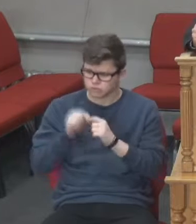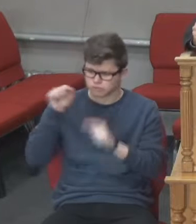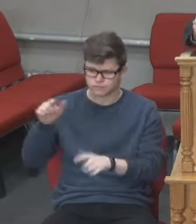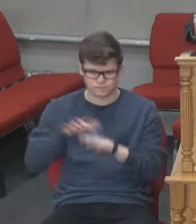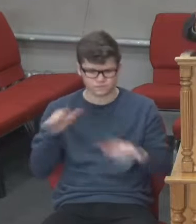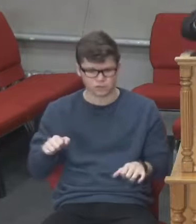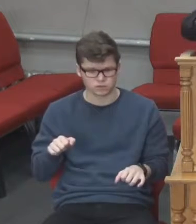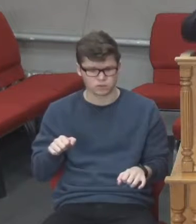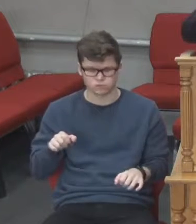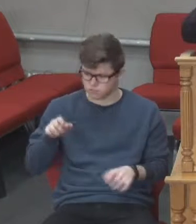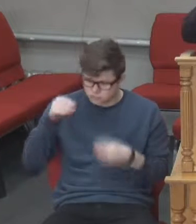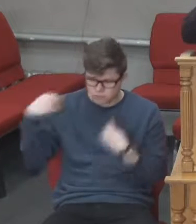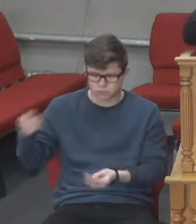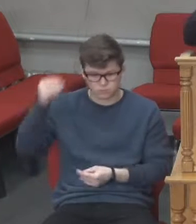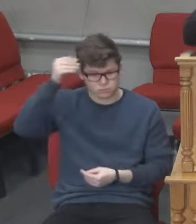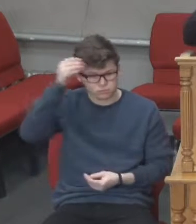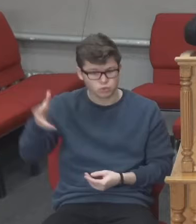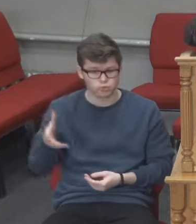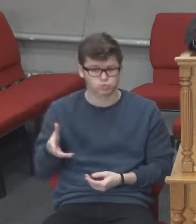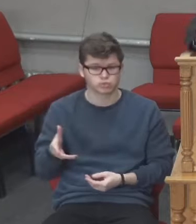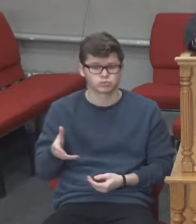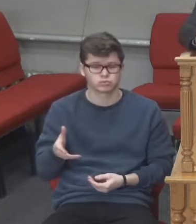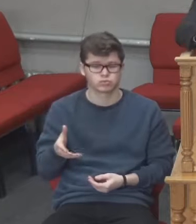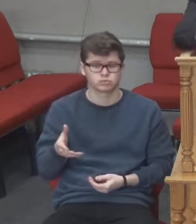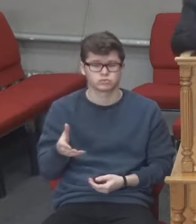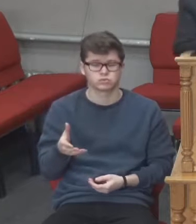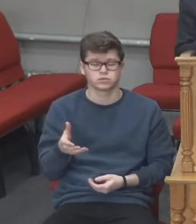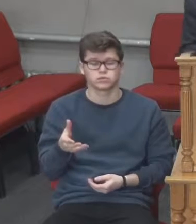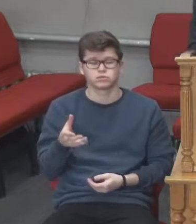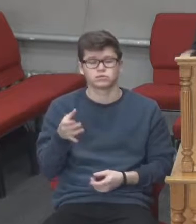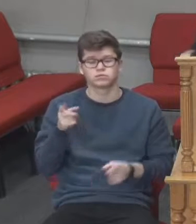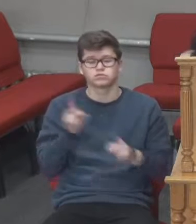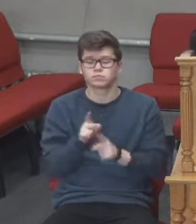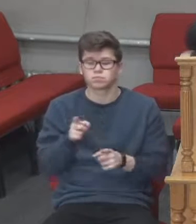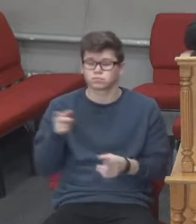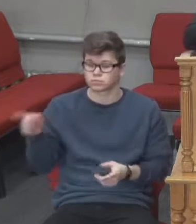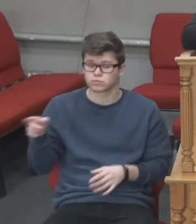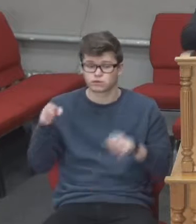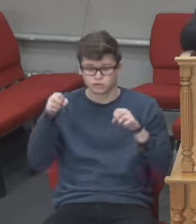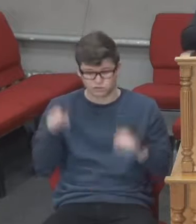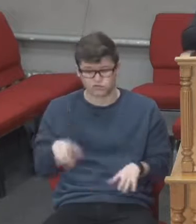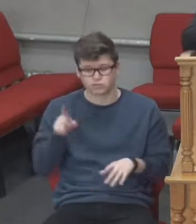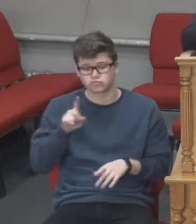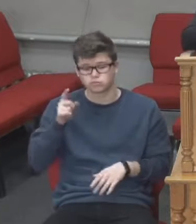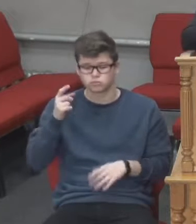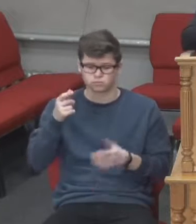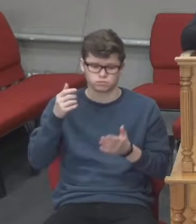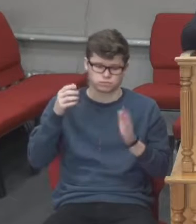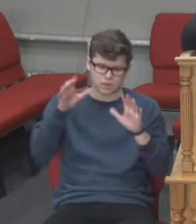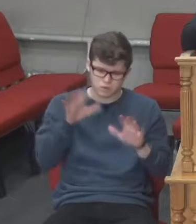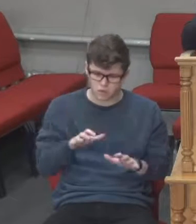владу, щоби приймали ці хороші рішення. І щоби не тільки приймали, але ці рішення, вони